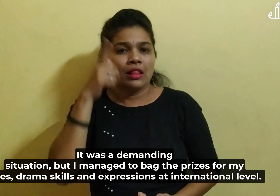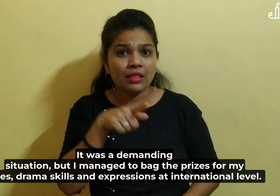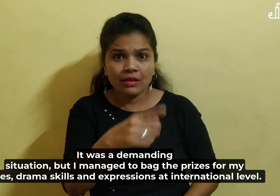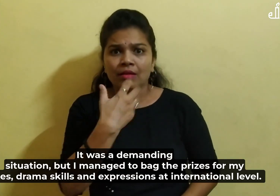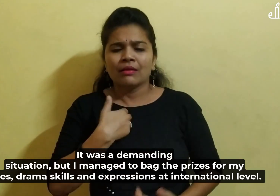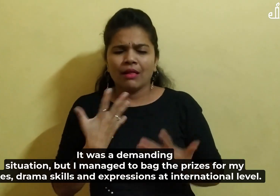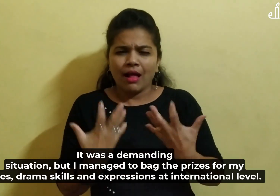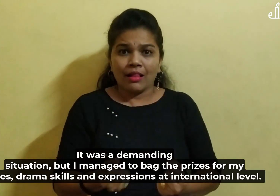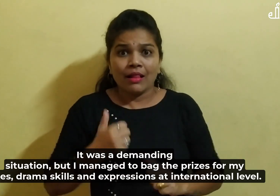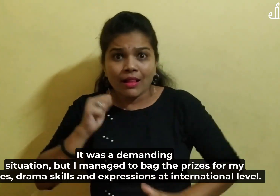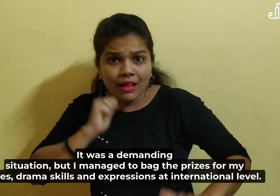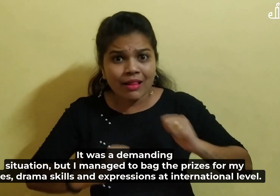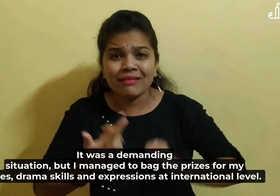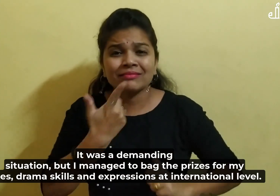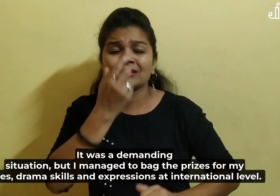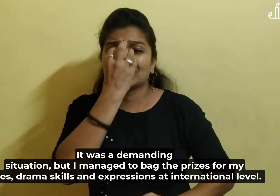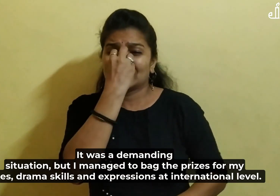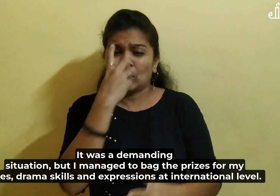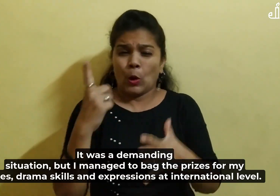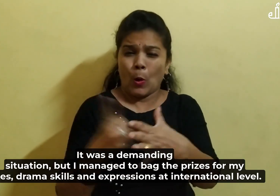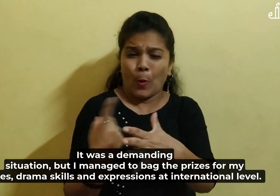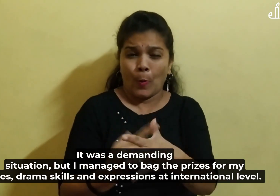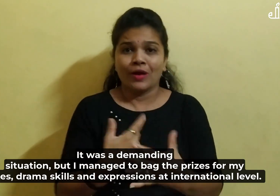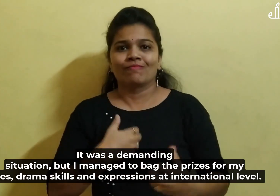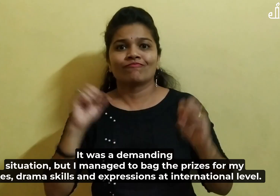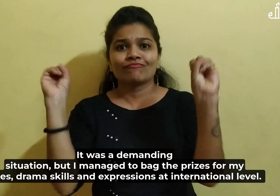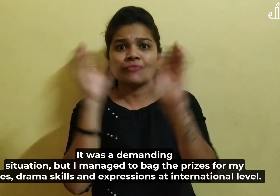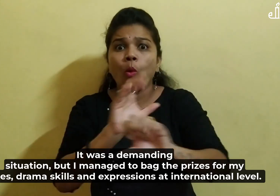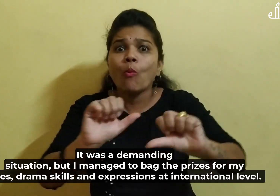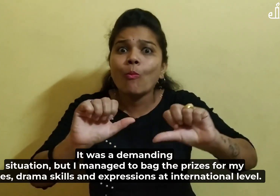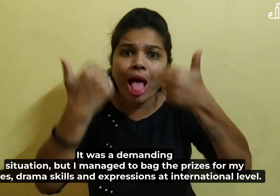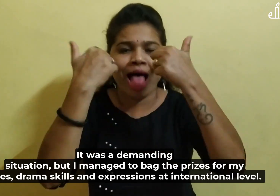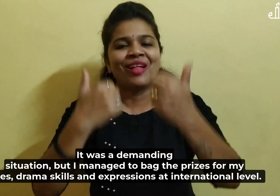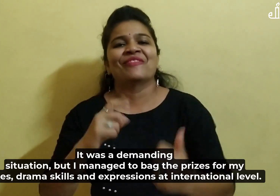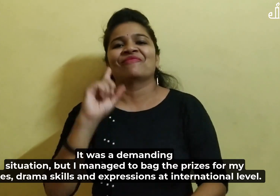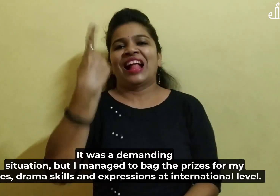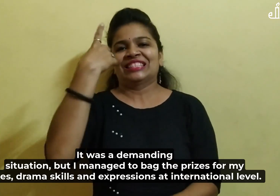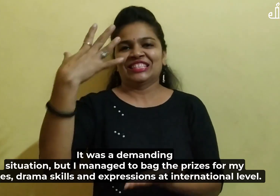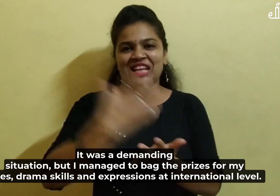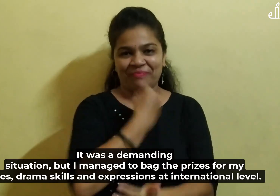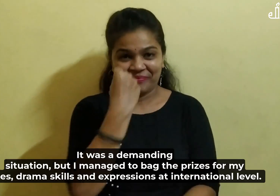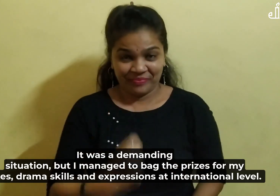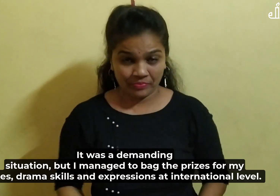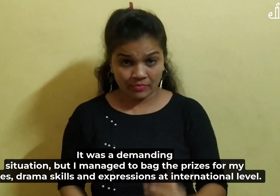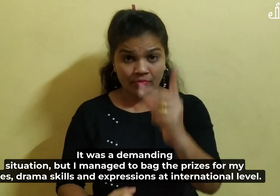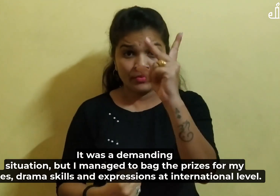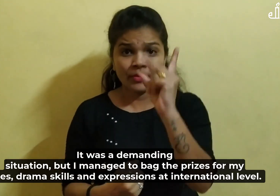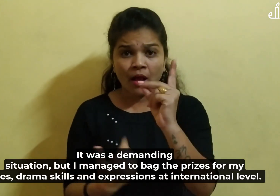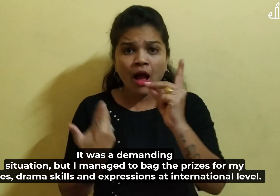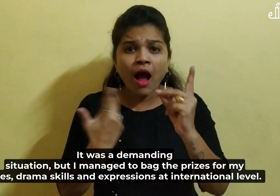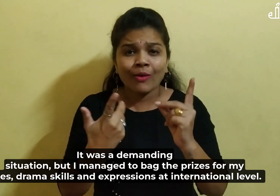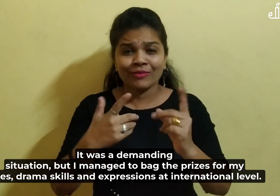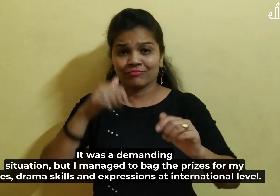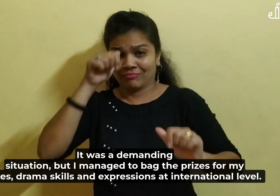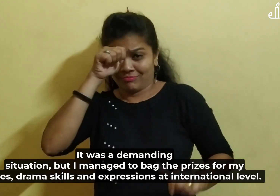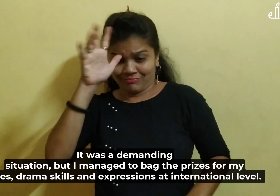पुरसकर हासिल करने में कामियाब रही यहाँ मेरे चुटकुले, नाटक, कौशल